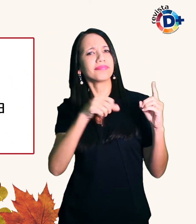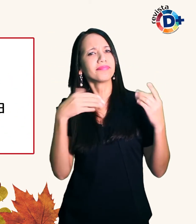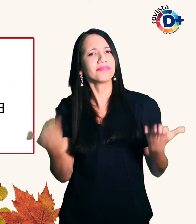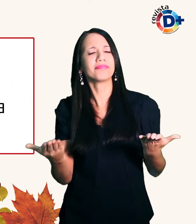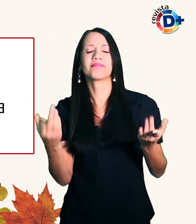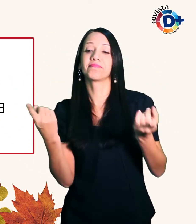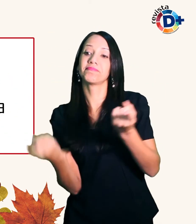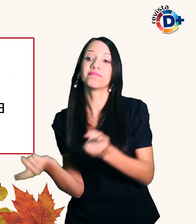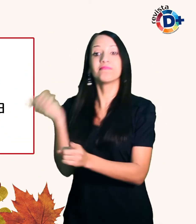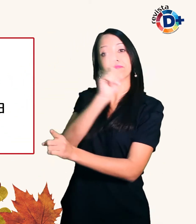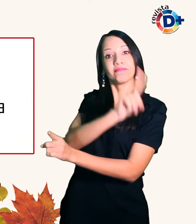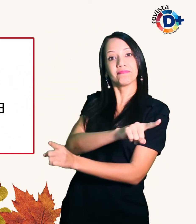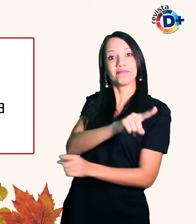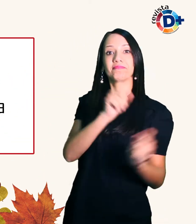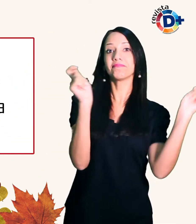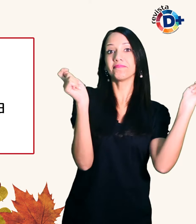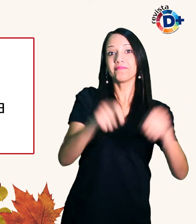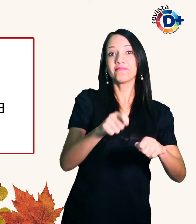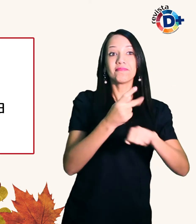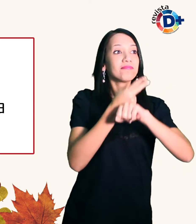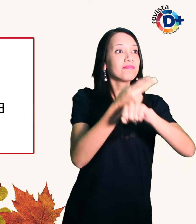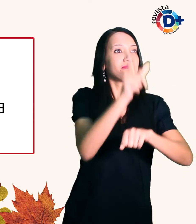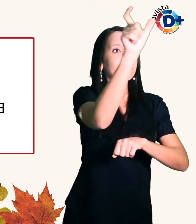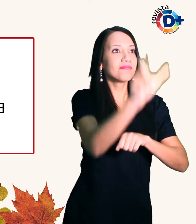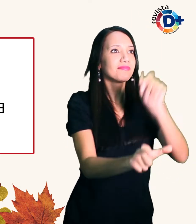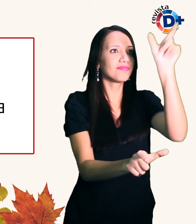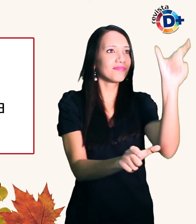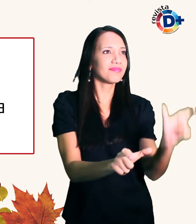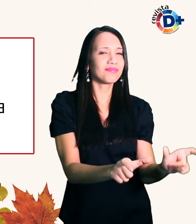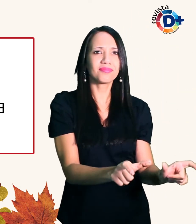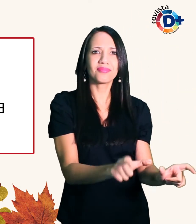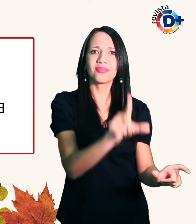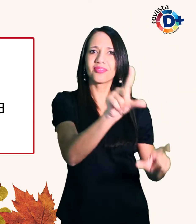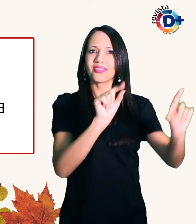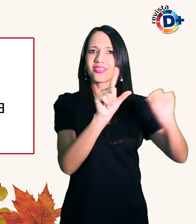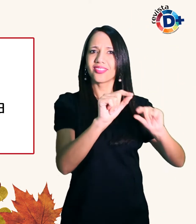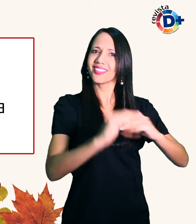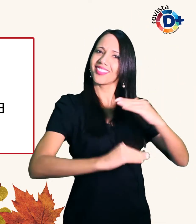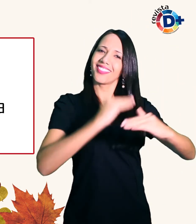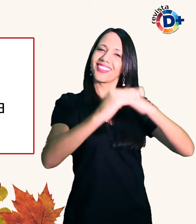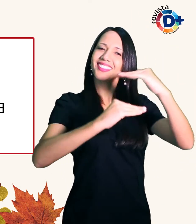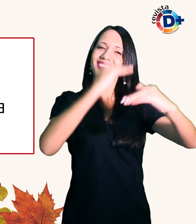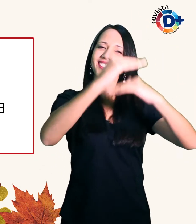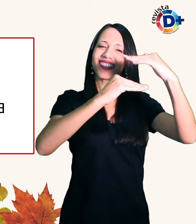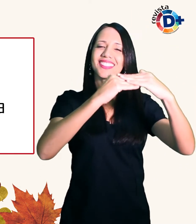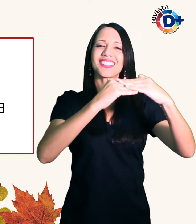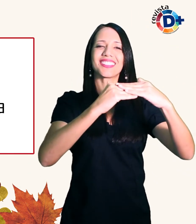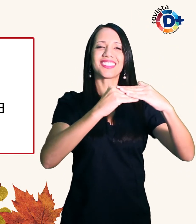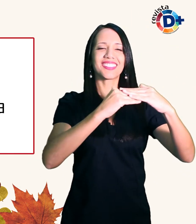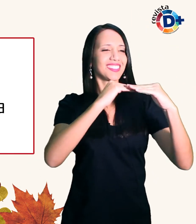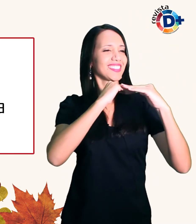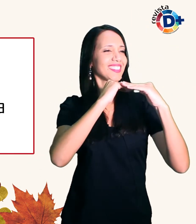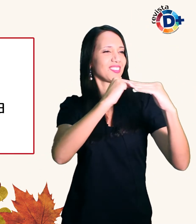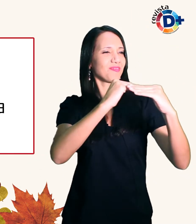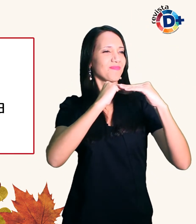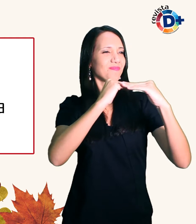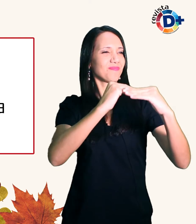entanto é possível encontrar quem opte pelo exercício da construção e manutenção dos vínculos Terafa